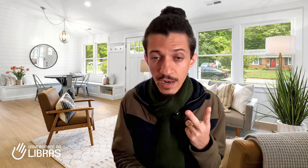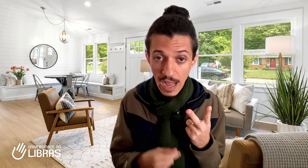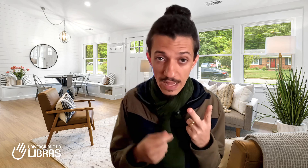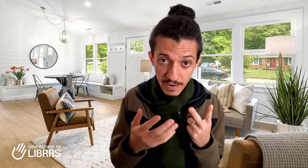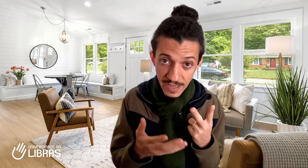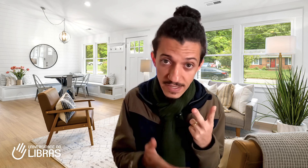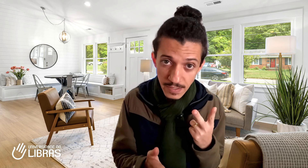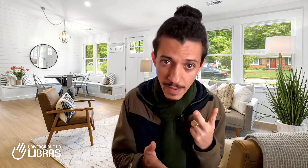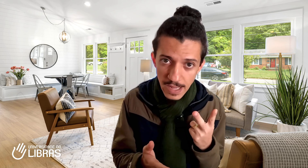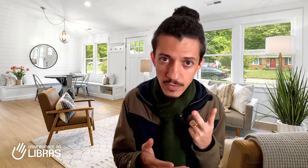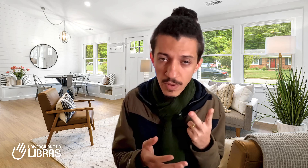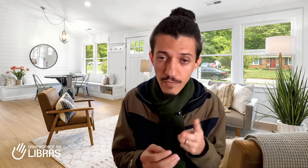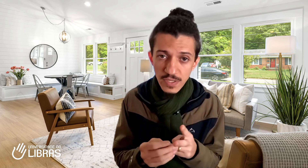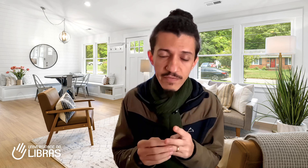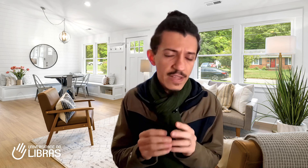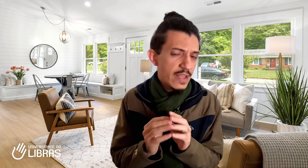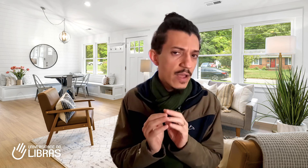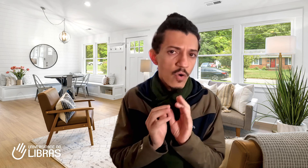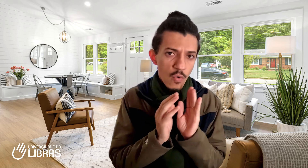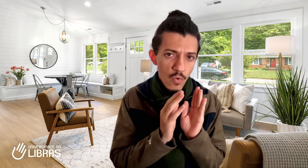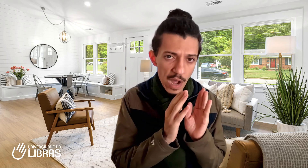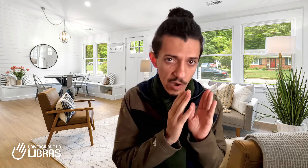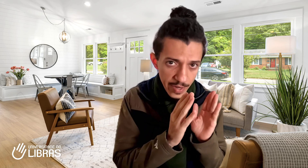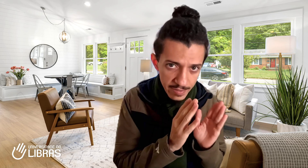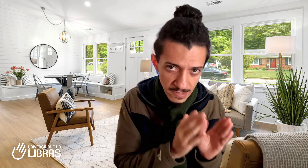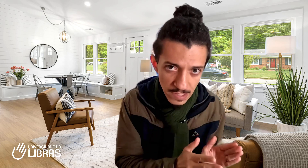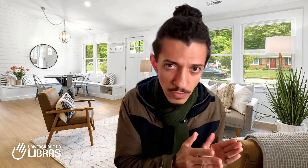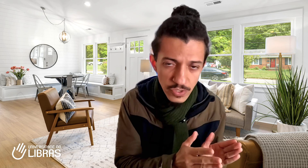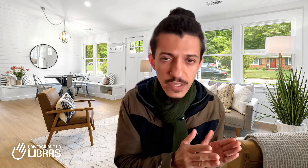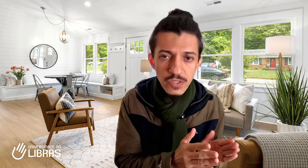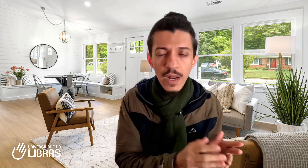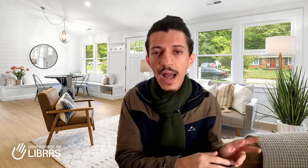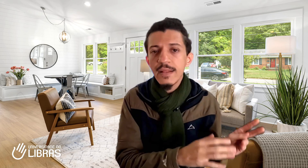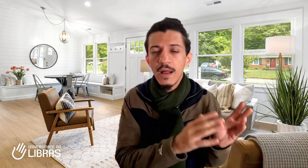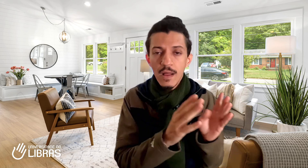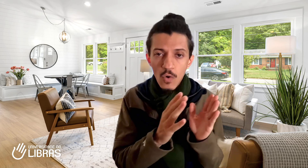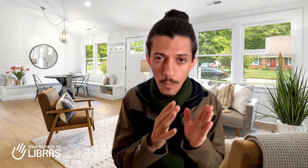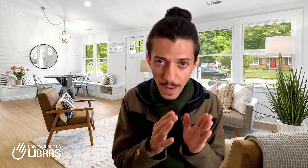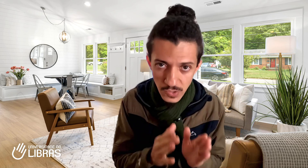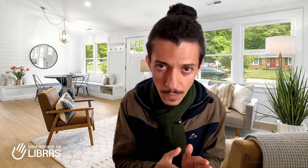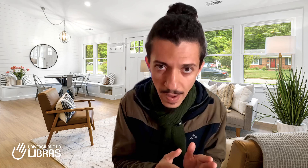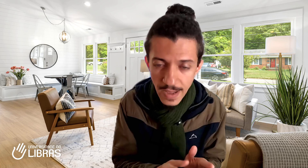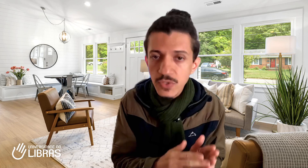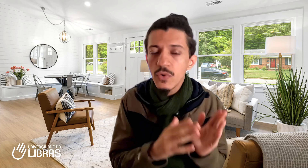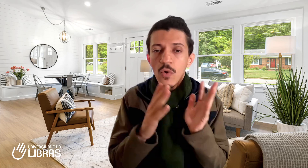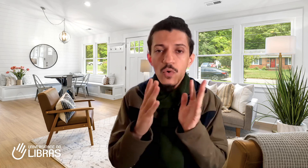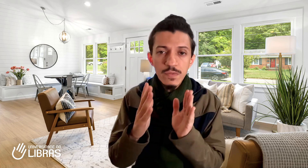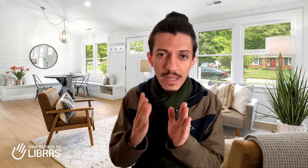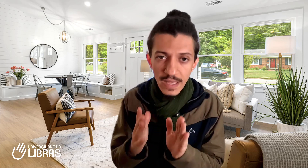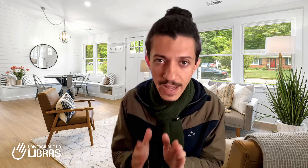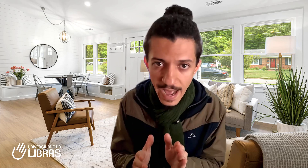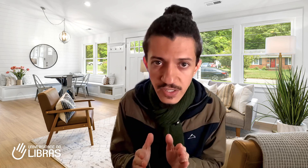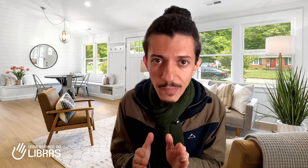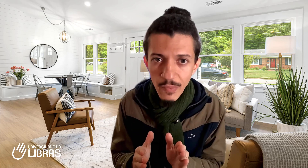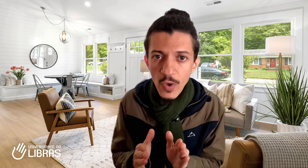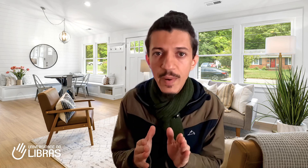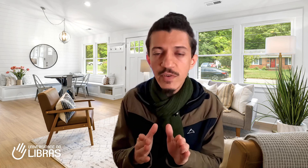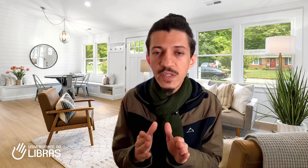Através desse método você vai ter a orientação direcionada, o passo a passo, os materiais de apoio para você poder